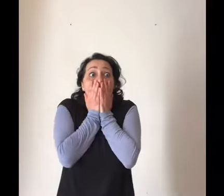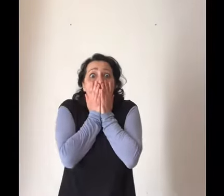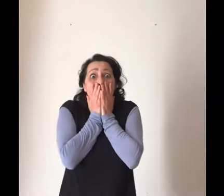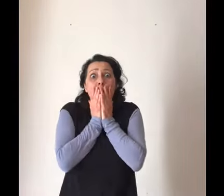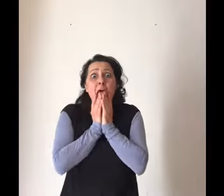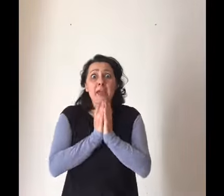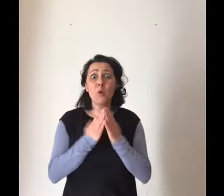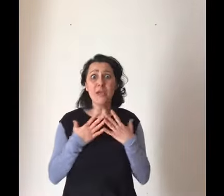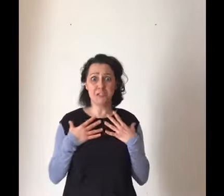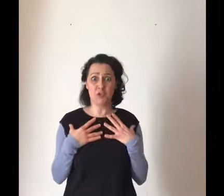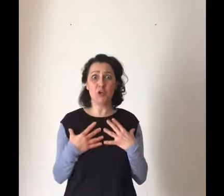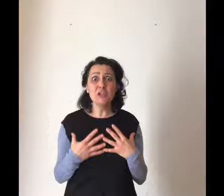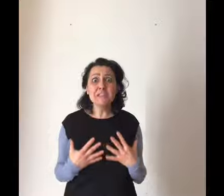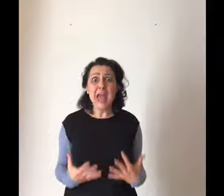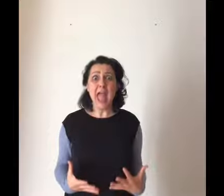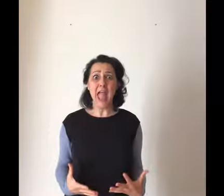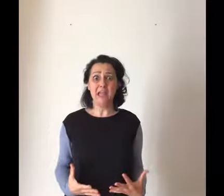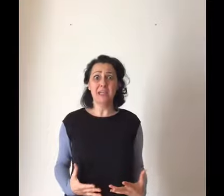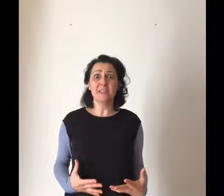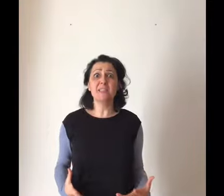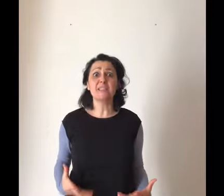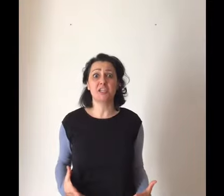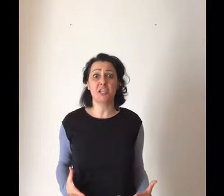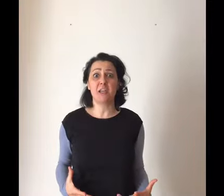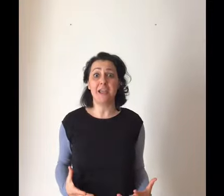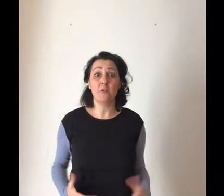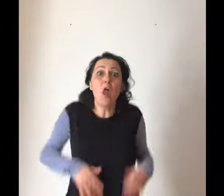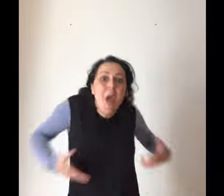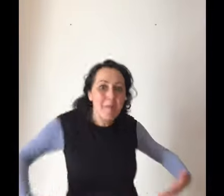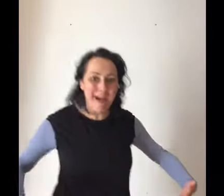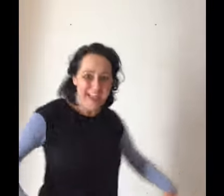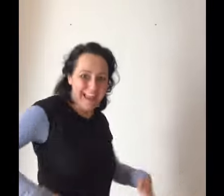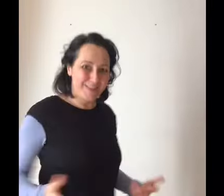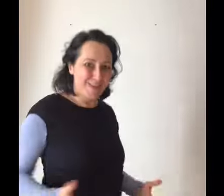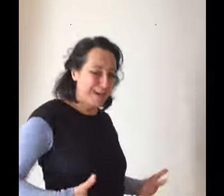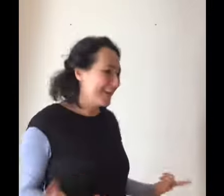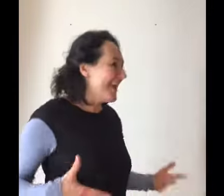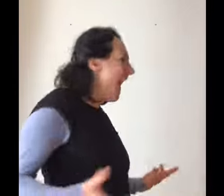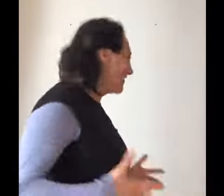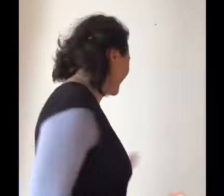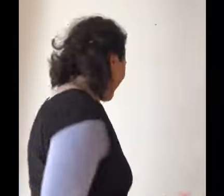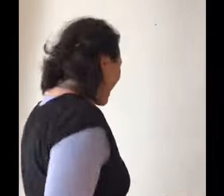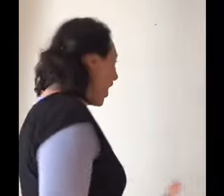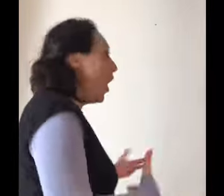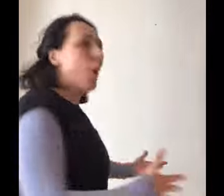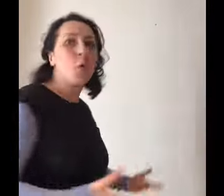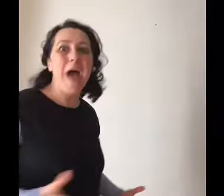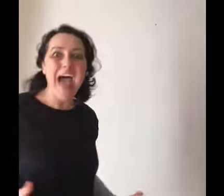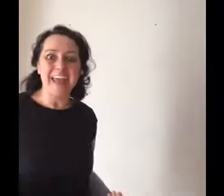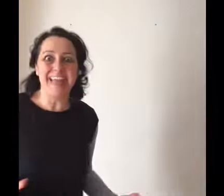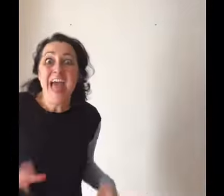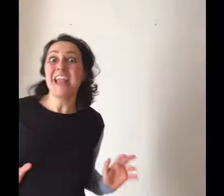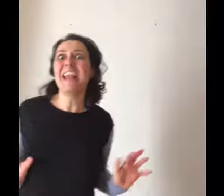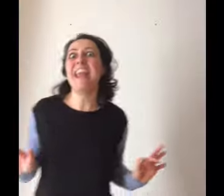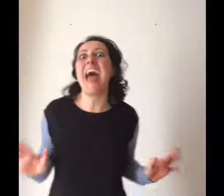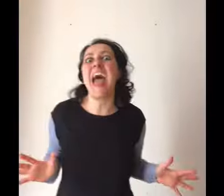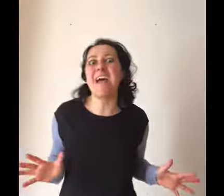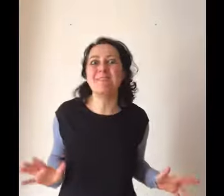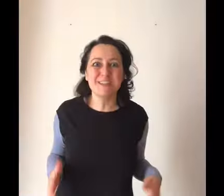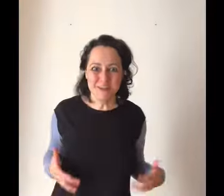E questo cos'è? Disse Cenerentola. Ma è la tua carossa, no? Oh guarda, il lama è solo